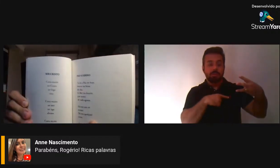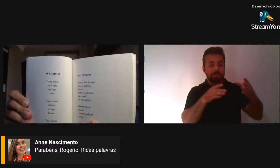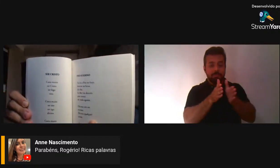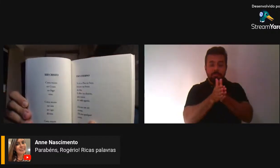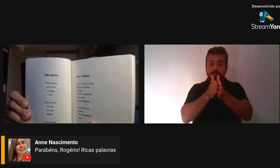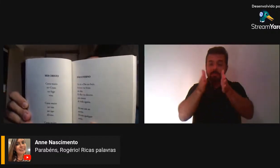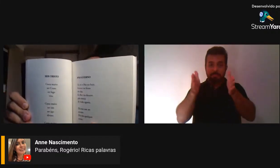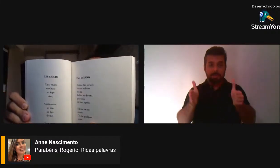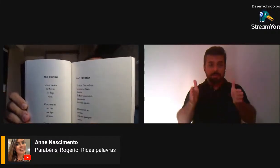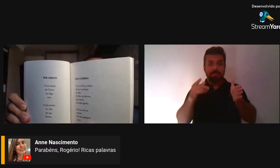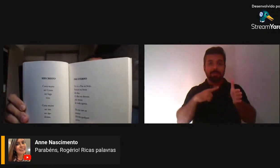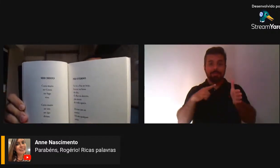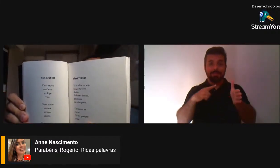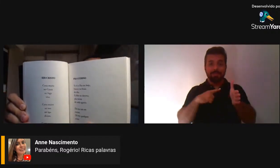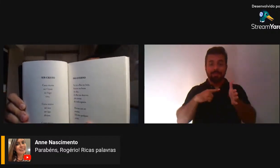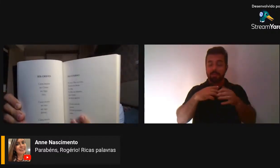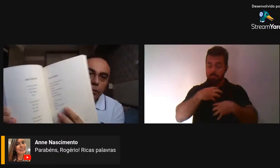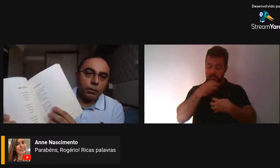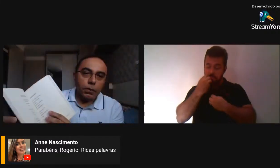uma